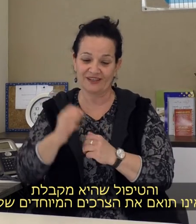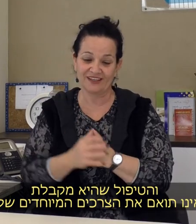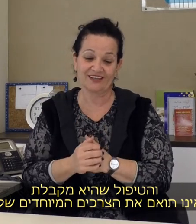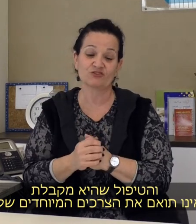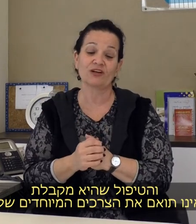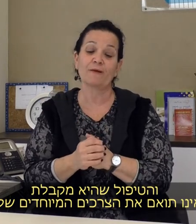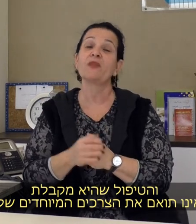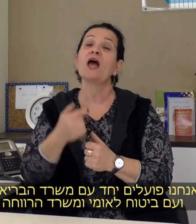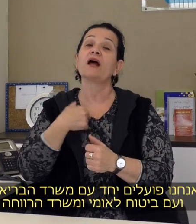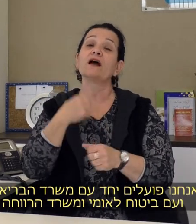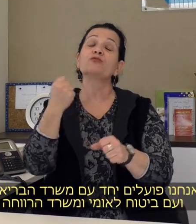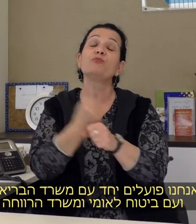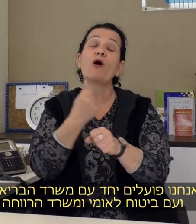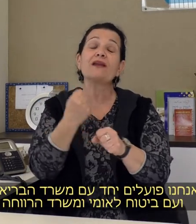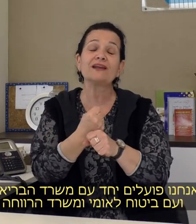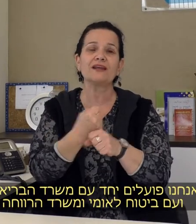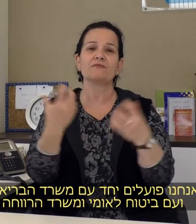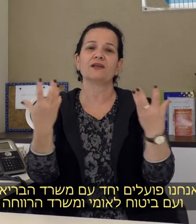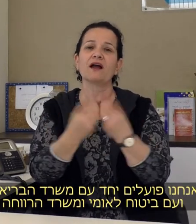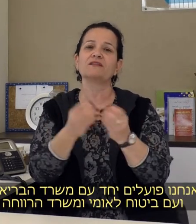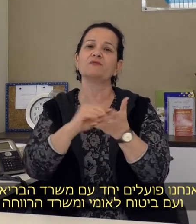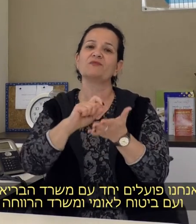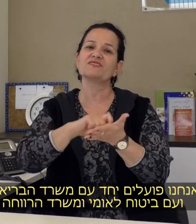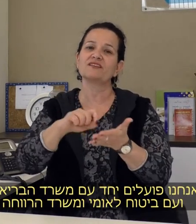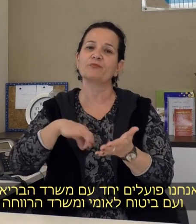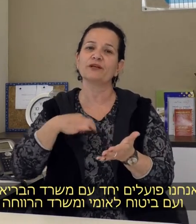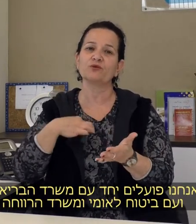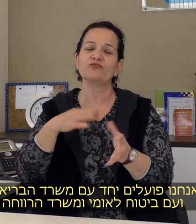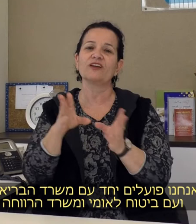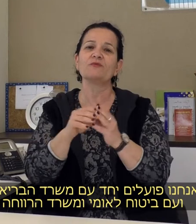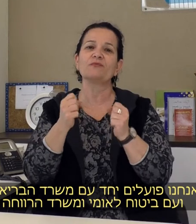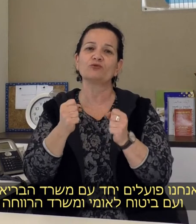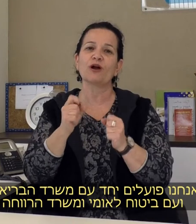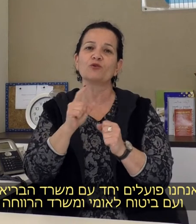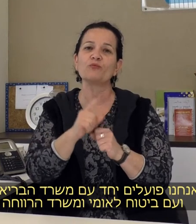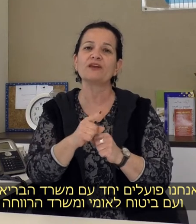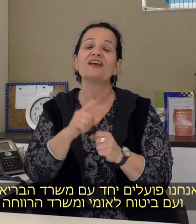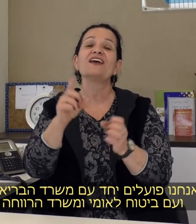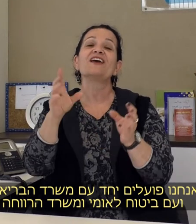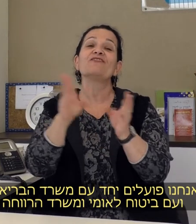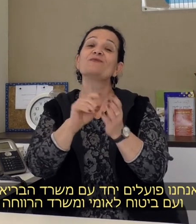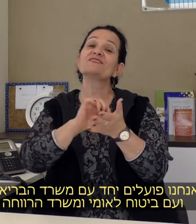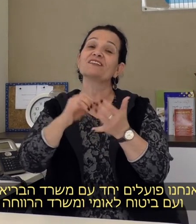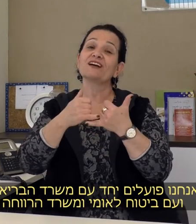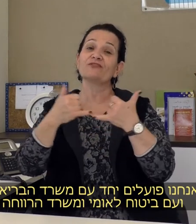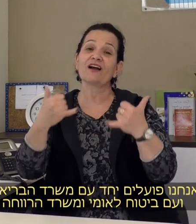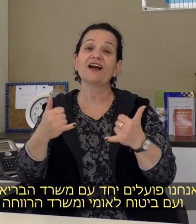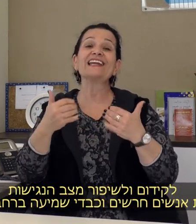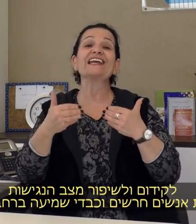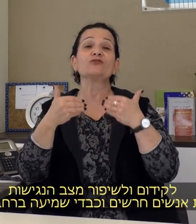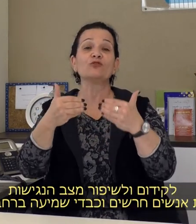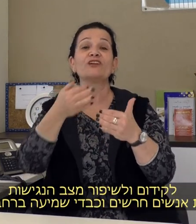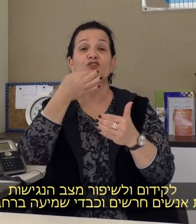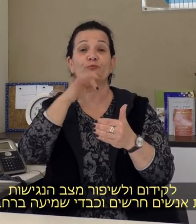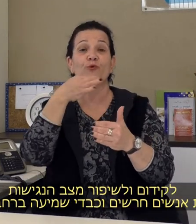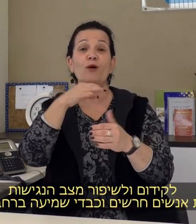שלה אנחנו פועלים יחד עם משרד הבריאות ועם ביטוח לאומי ומשרד הרווחה לקידום ולשיפור